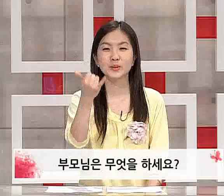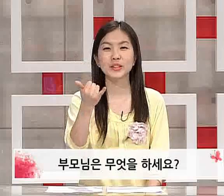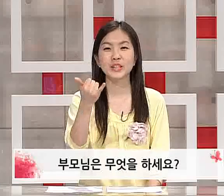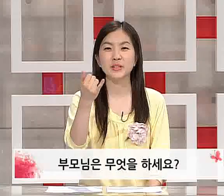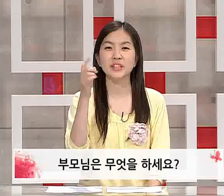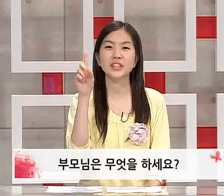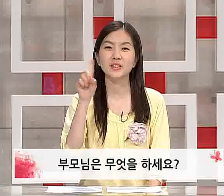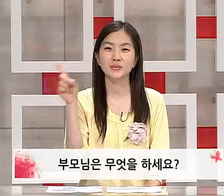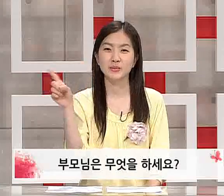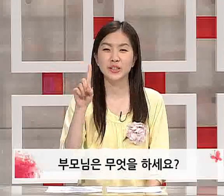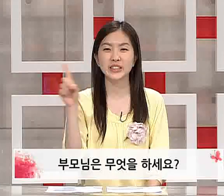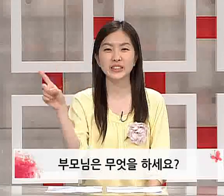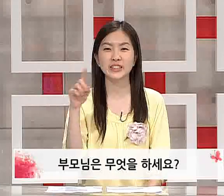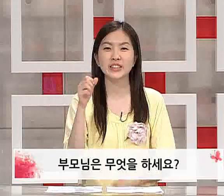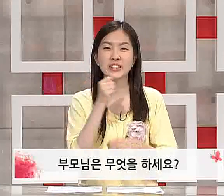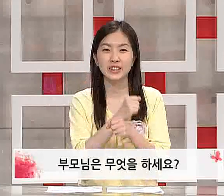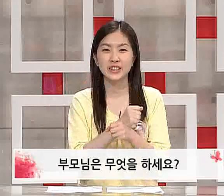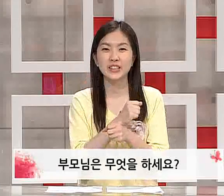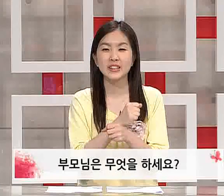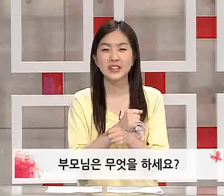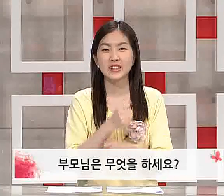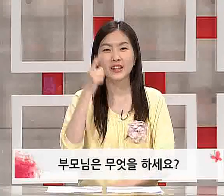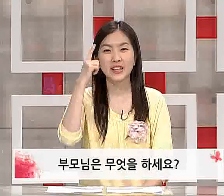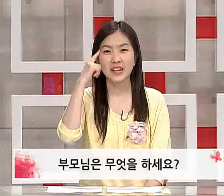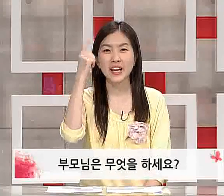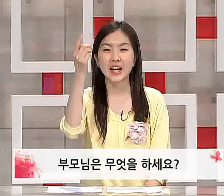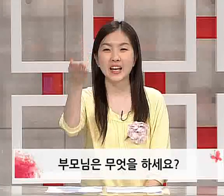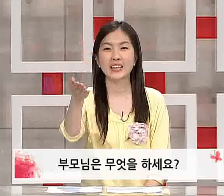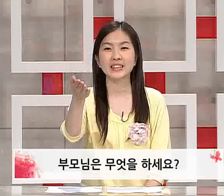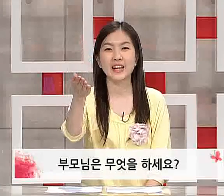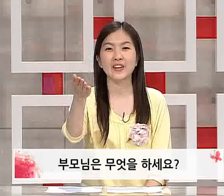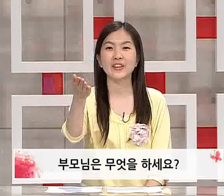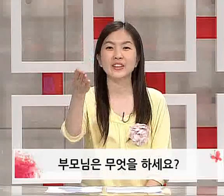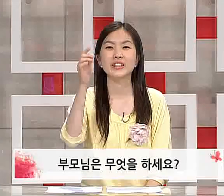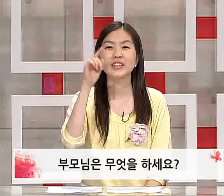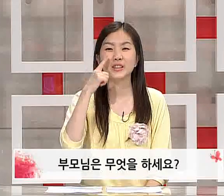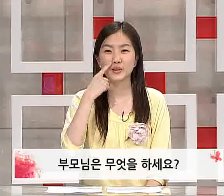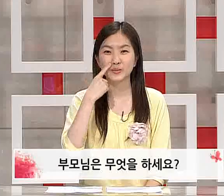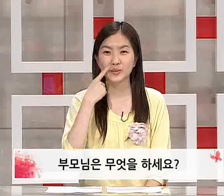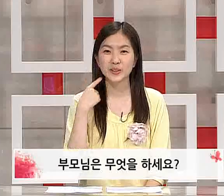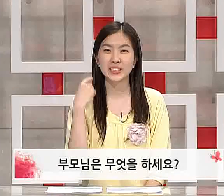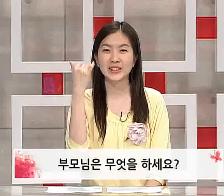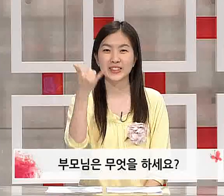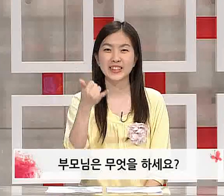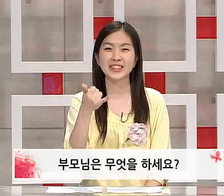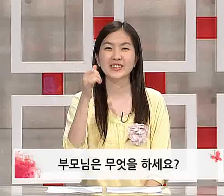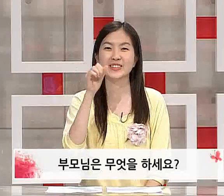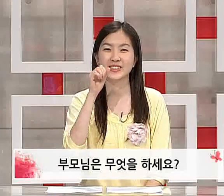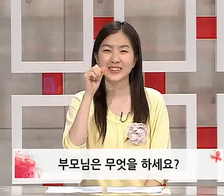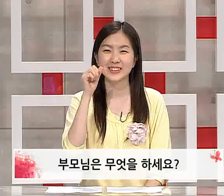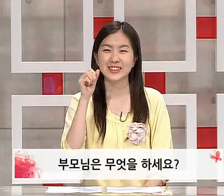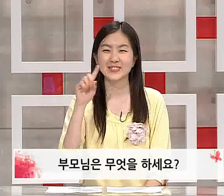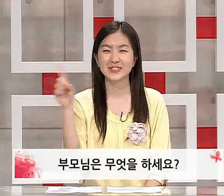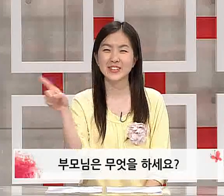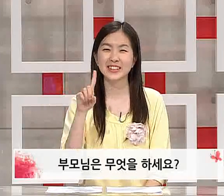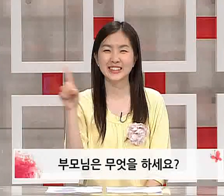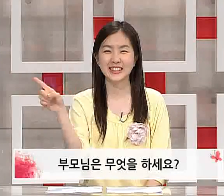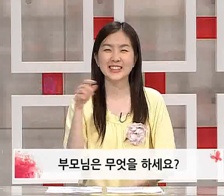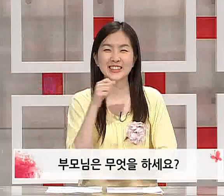부모님은 무엇을 하세요? 부모님은 무엇을